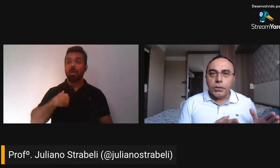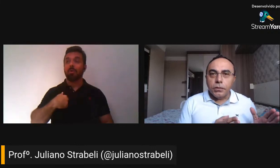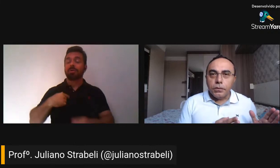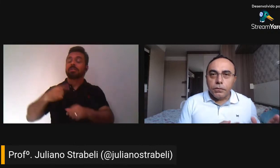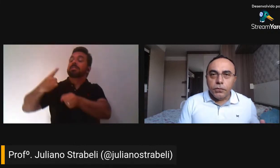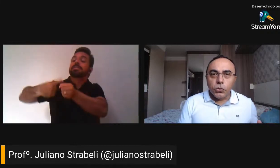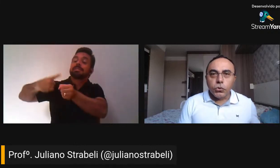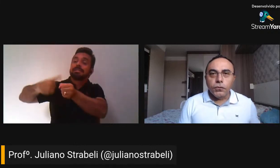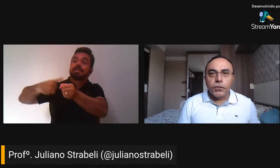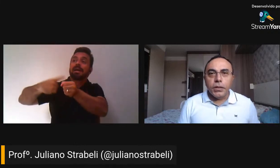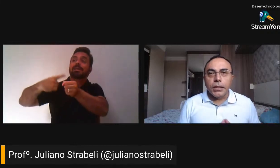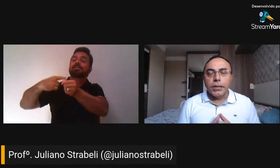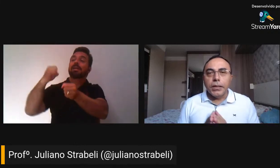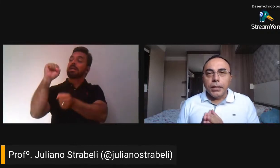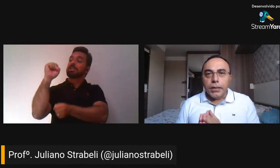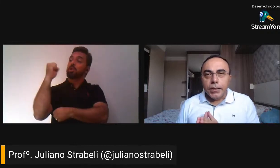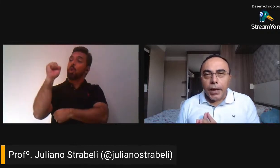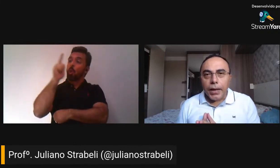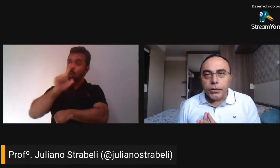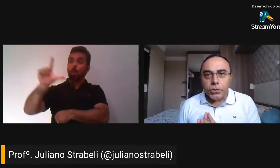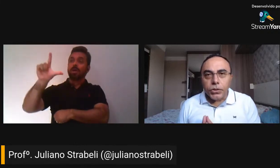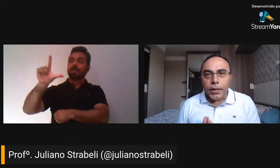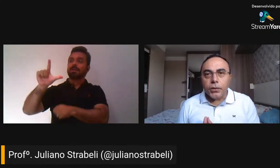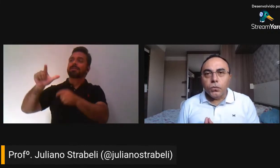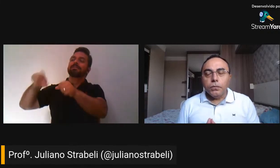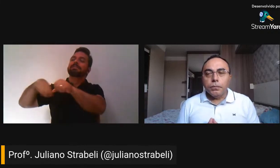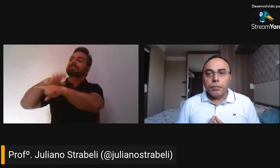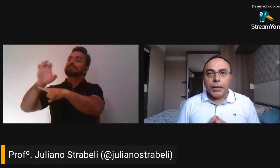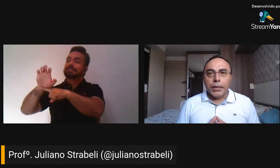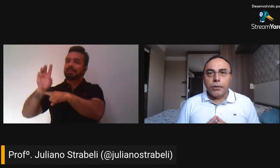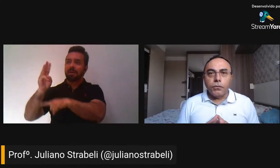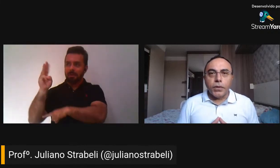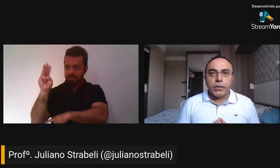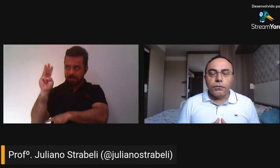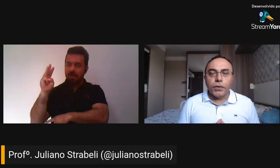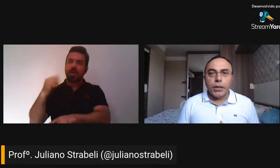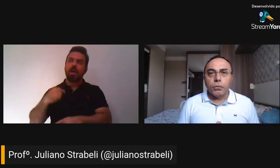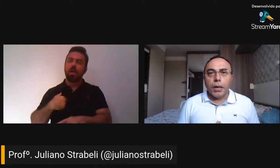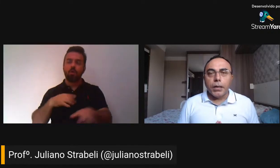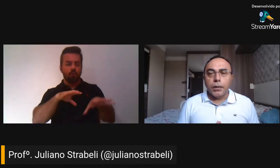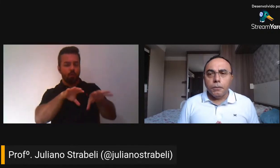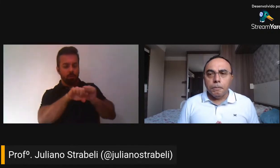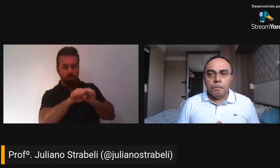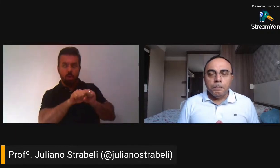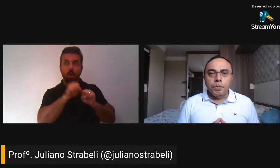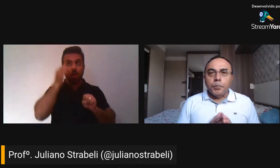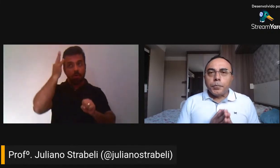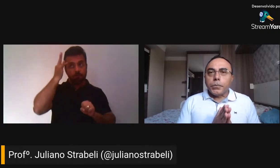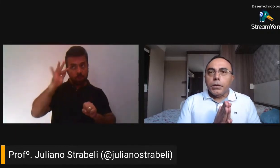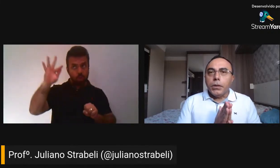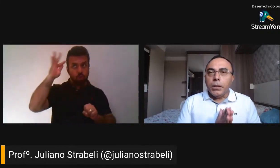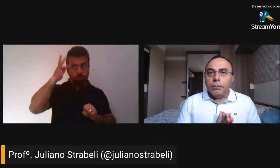na área de filosofia e na área de direito pela Universidade Federal do Maranhão